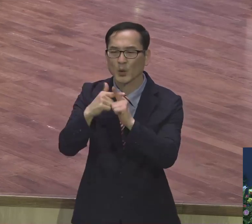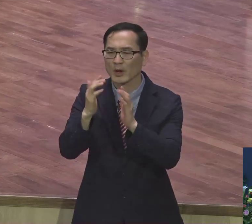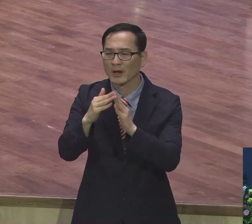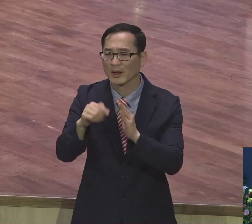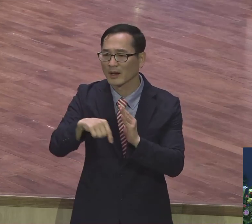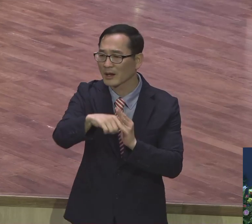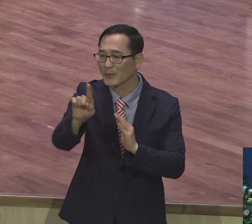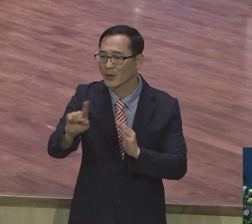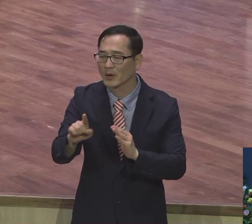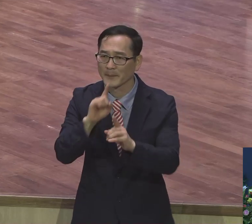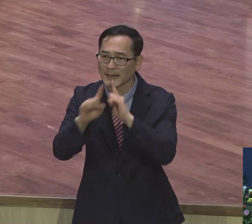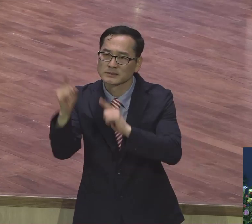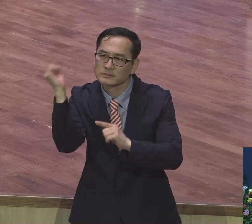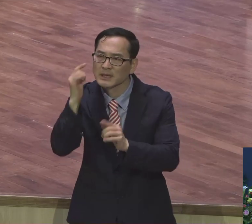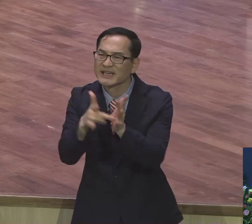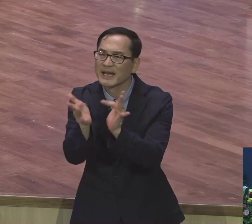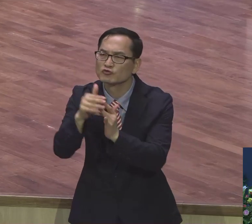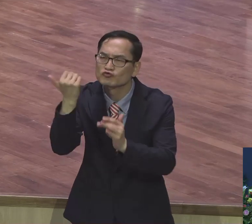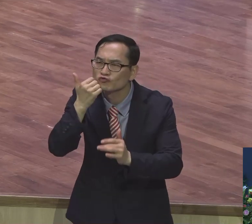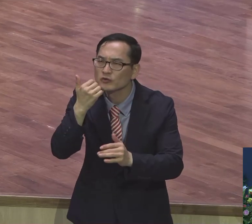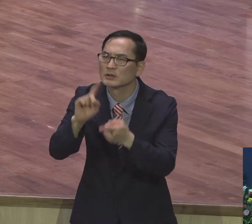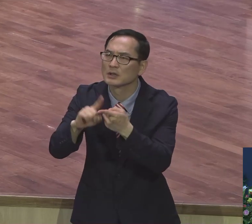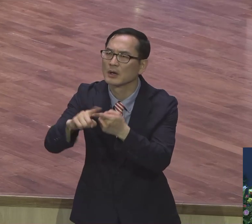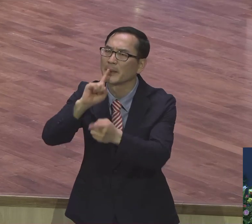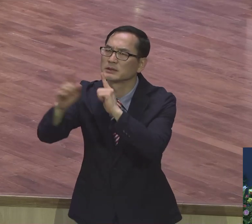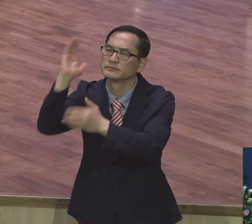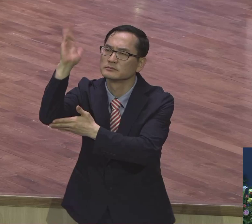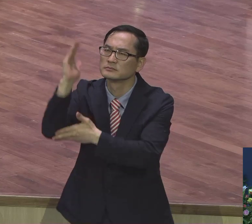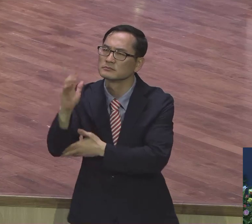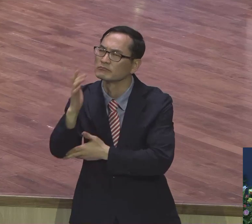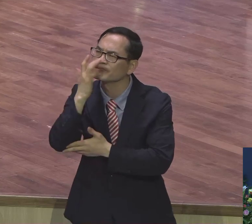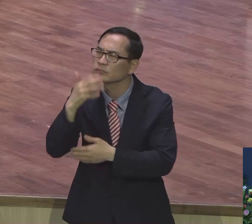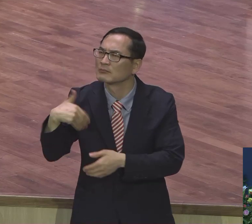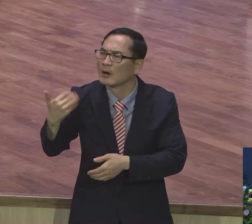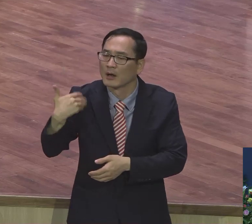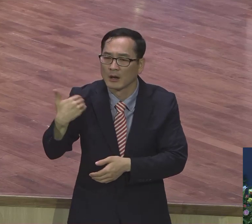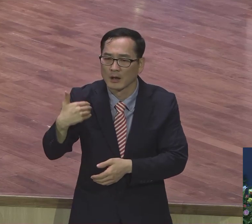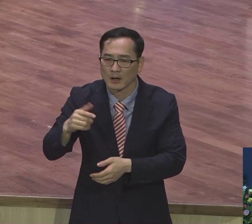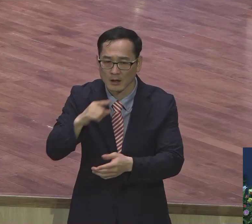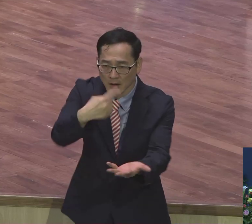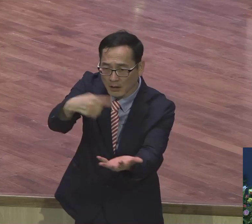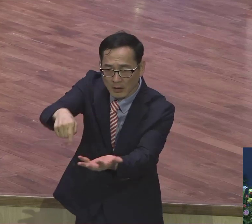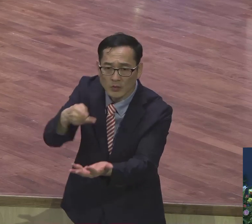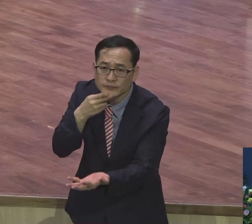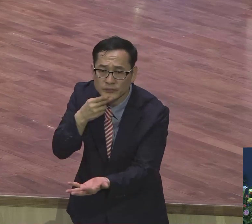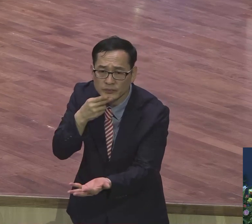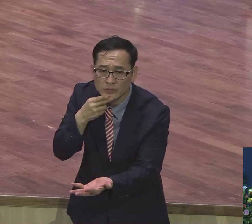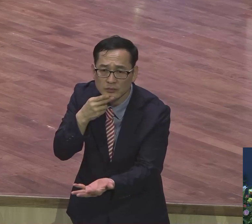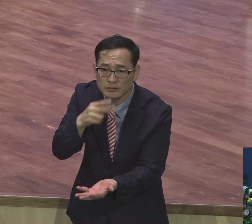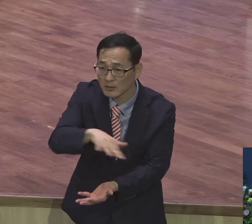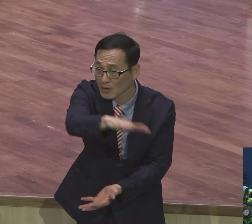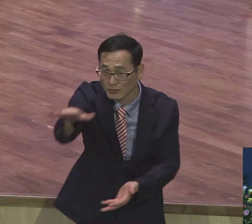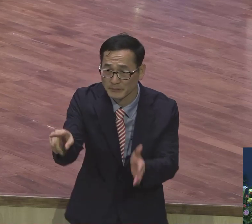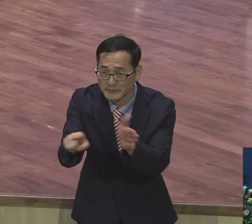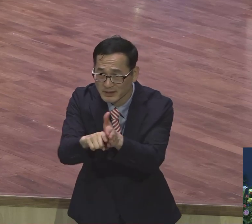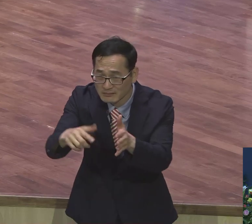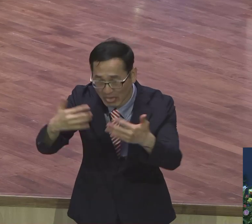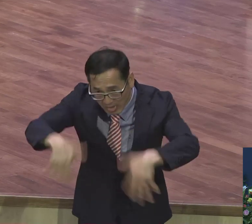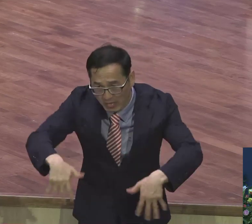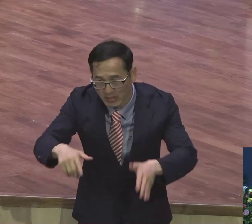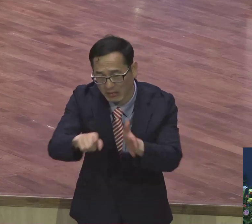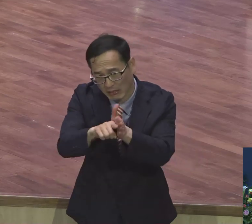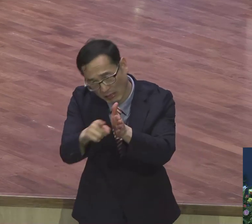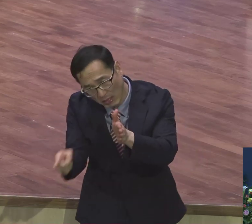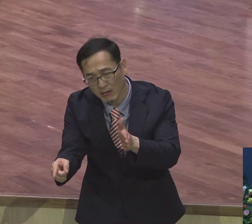들었어야지 예수가 누군지 그리스도가 뭔 뜻인지 창세 삼장이 뭔지 불신 상태가 뭔지 군반자